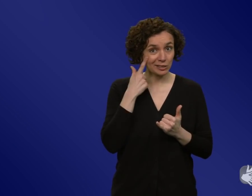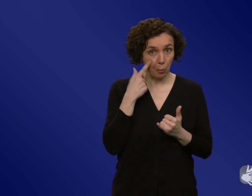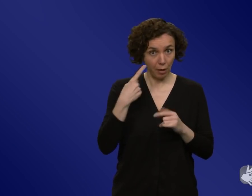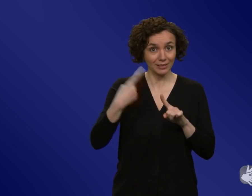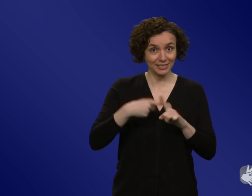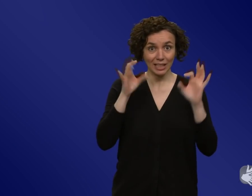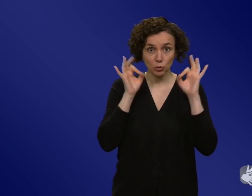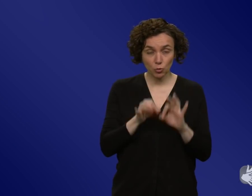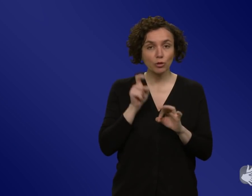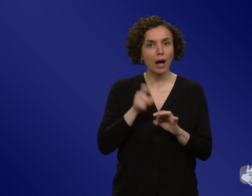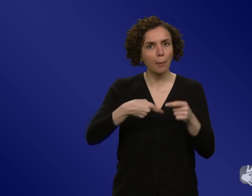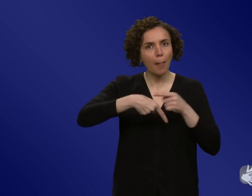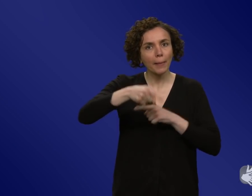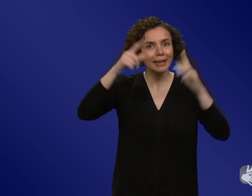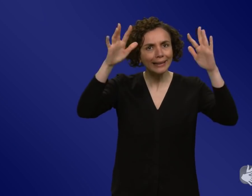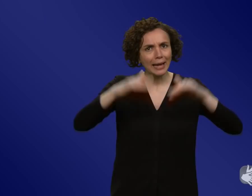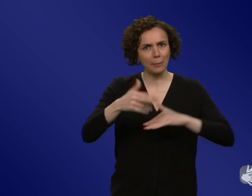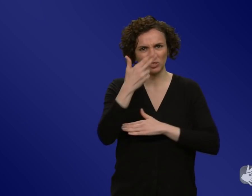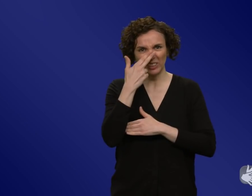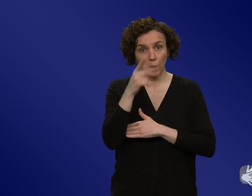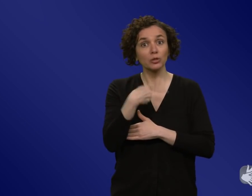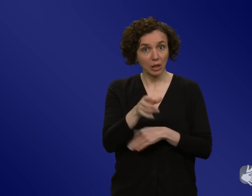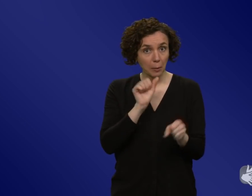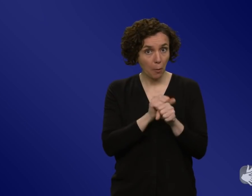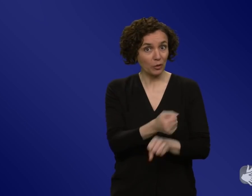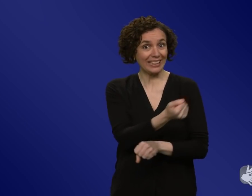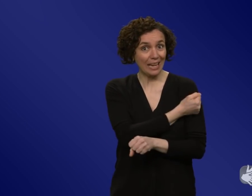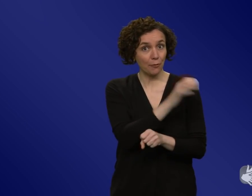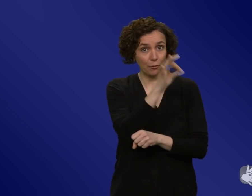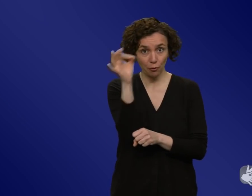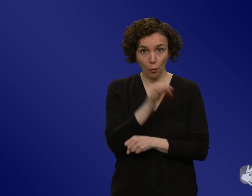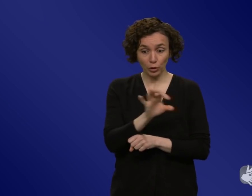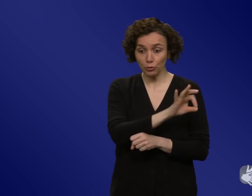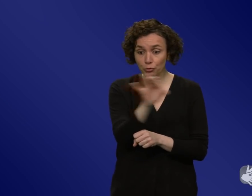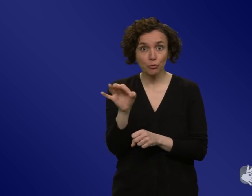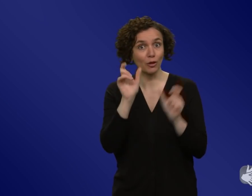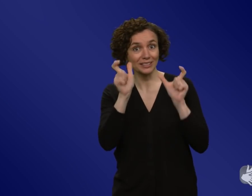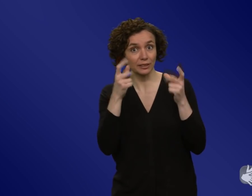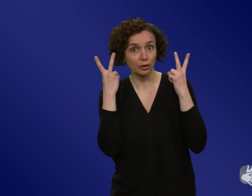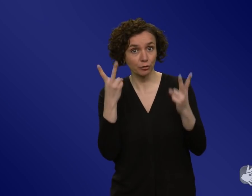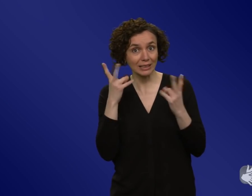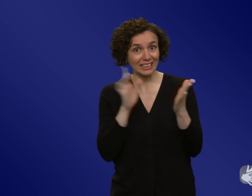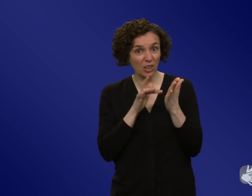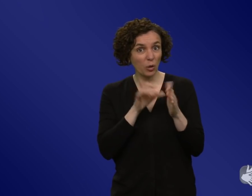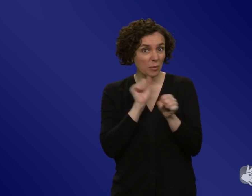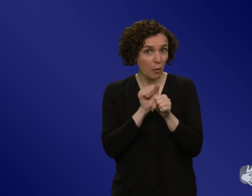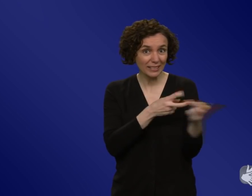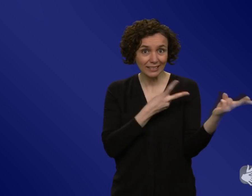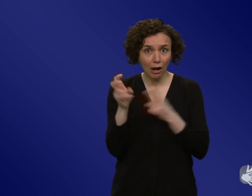könnte die Impfquote auch gesamtgesellschaftlich wieder wichtig werden mit Blick auf die Krankenhäuser. Frau Beetsch, man auf die letzten Erkenntnisse aus der letzten